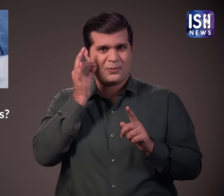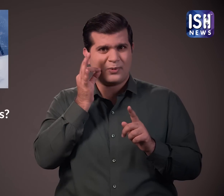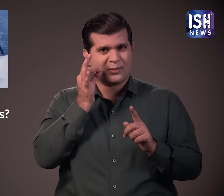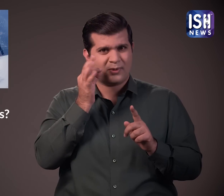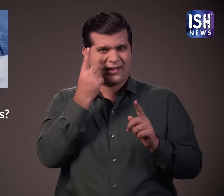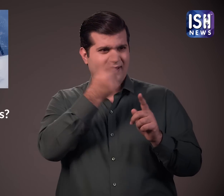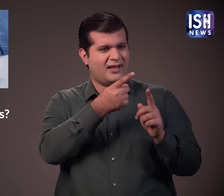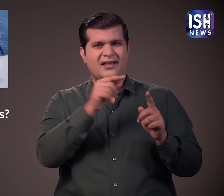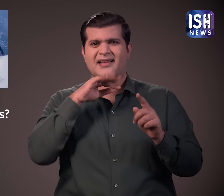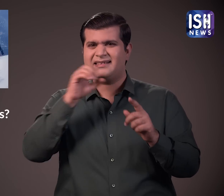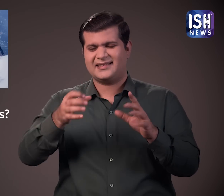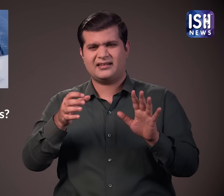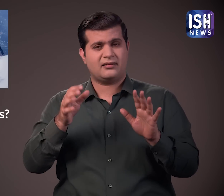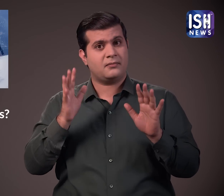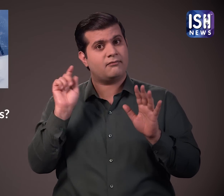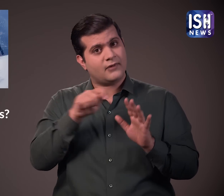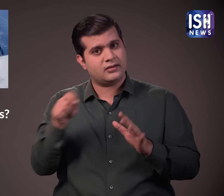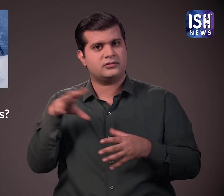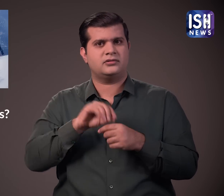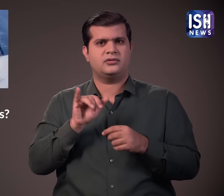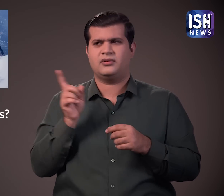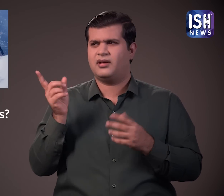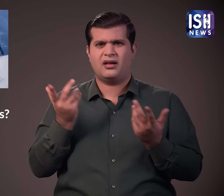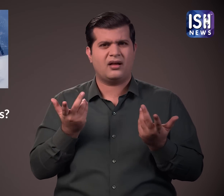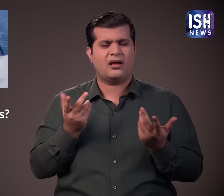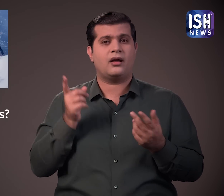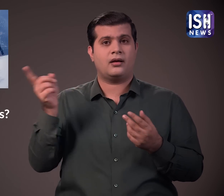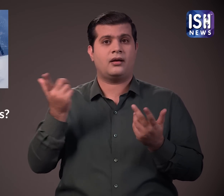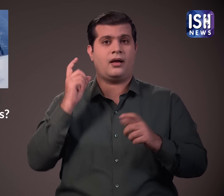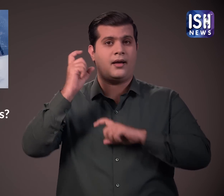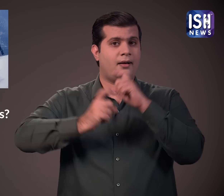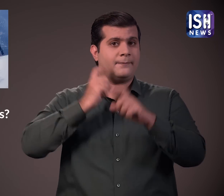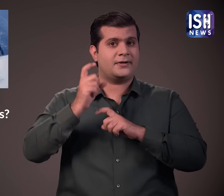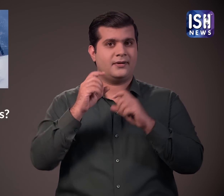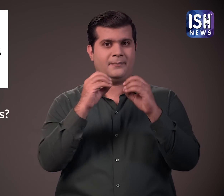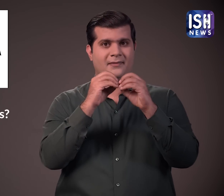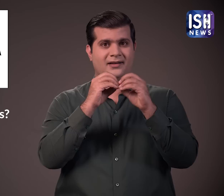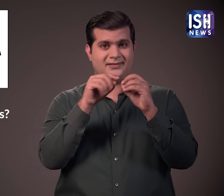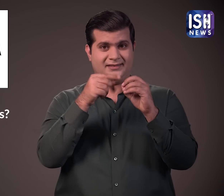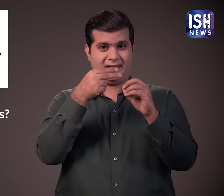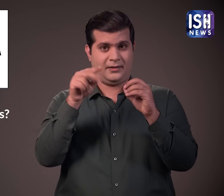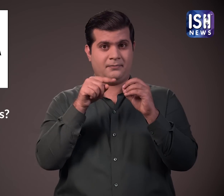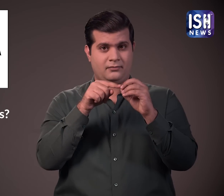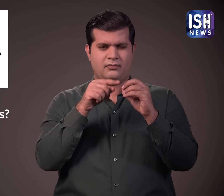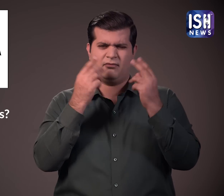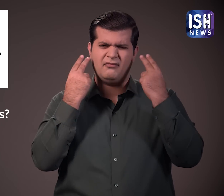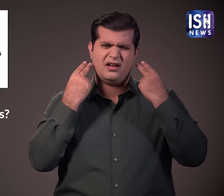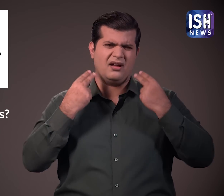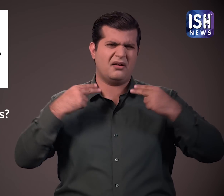नीला कच्रे का बैग है लेकिन वास्तों में यह एक डिजाइनर बैग है पैलेंसी हैगा एक लक्जरी और हाई एंडेट